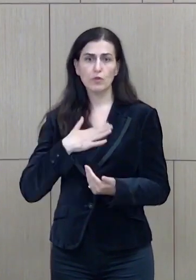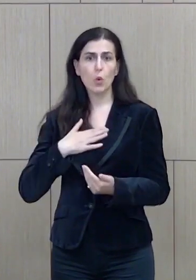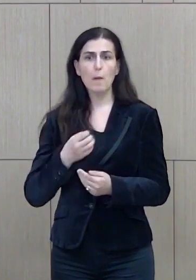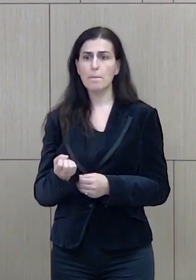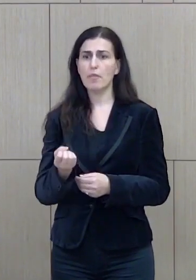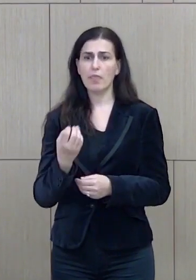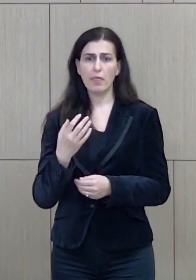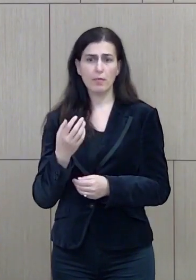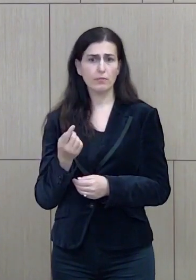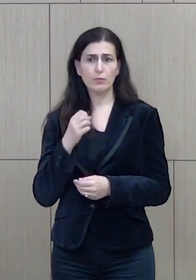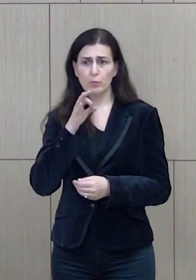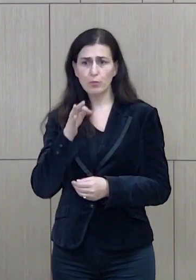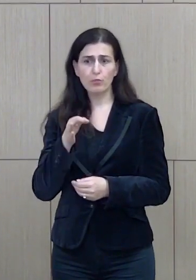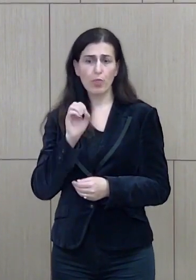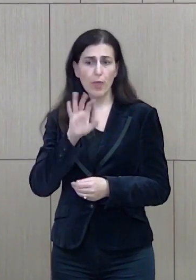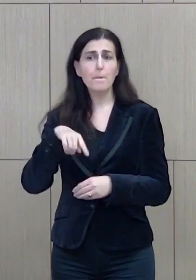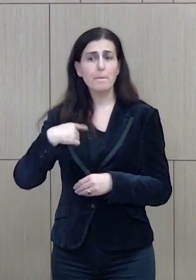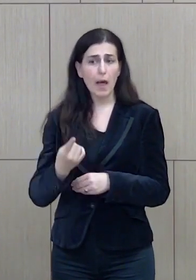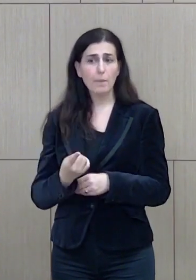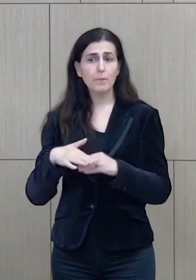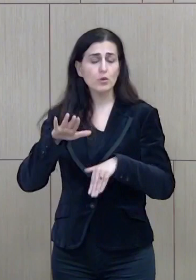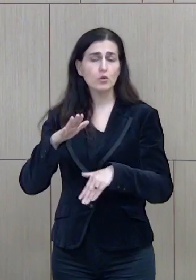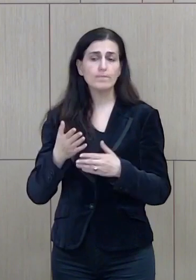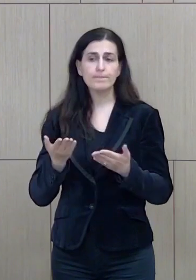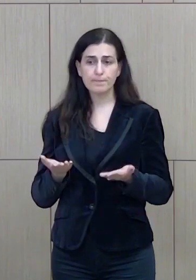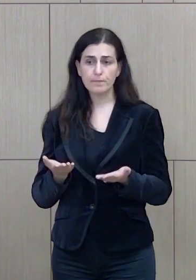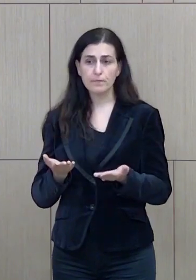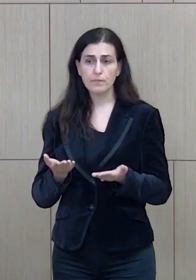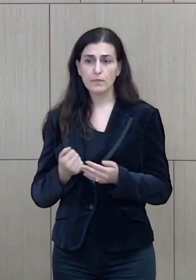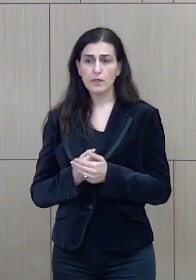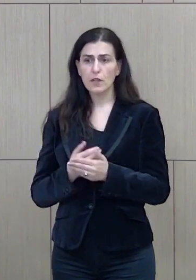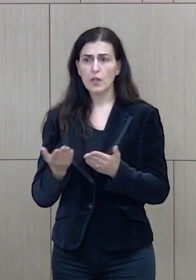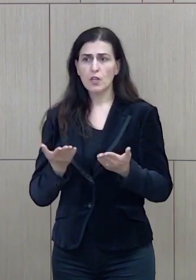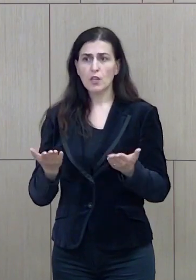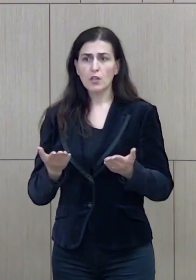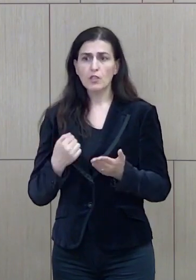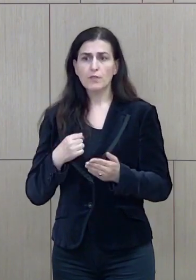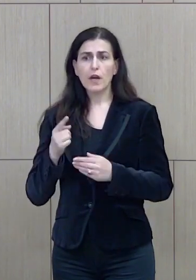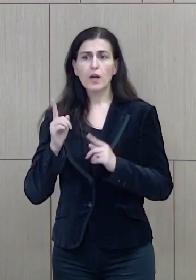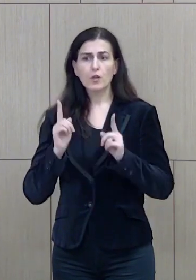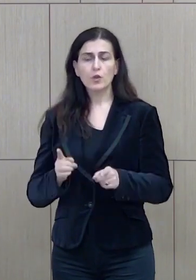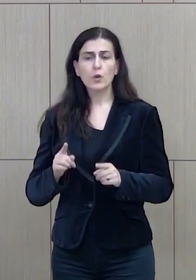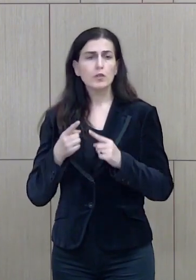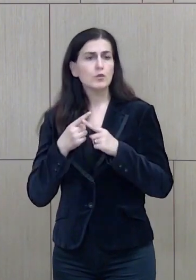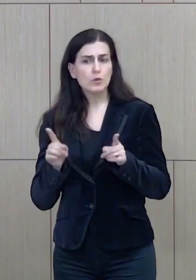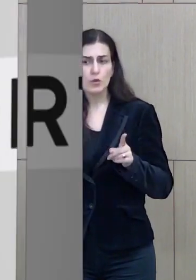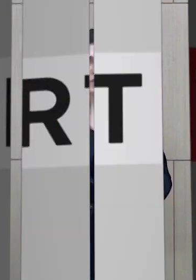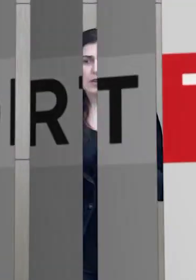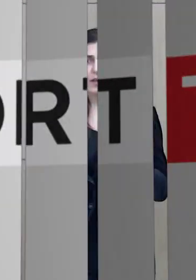dhe qarë do të duhet të ishte bërë ndrysheve.